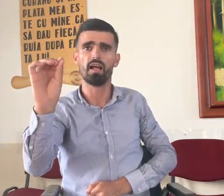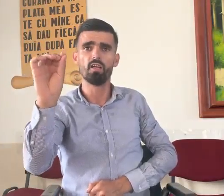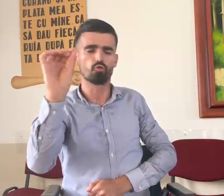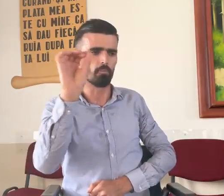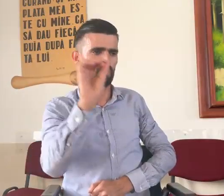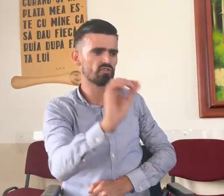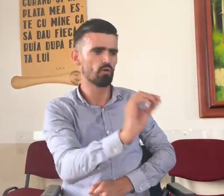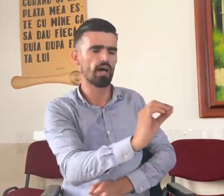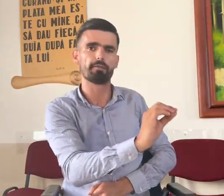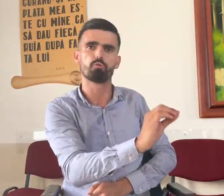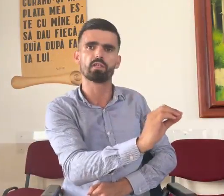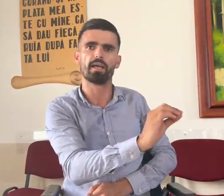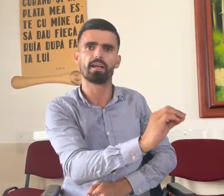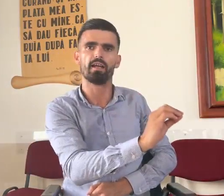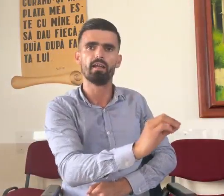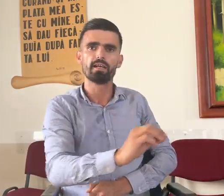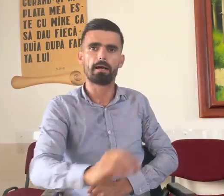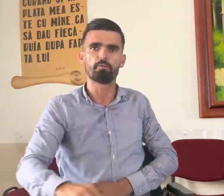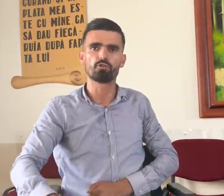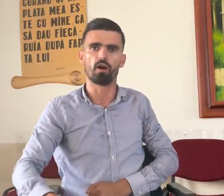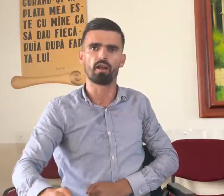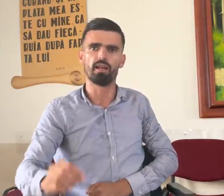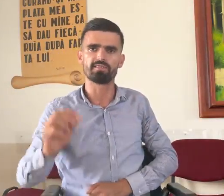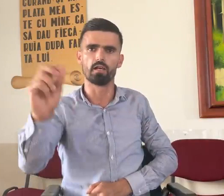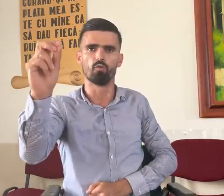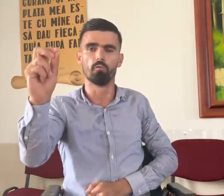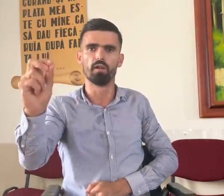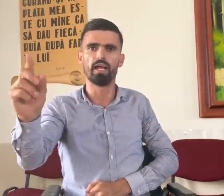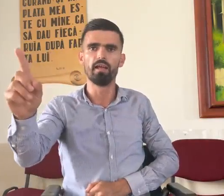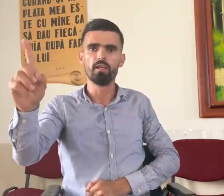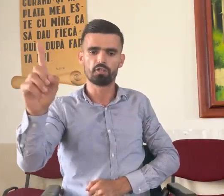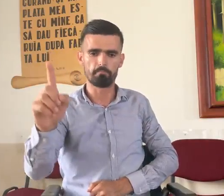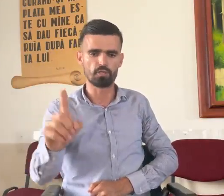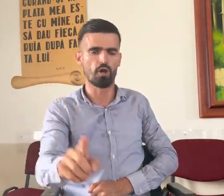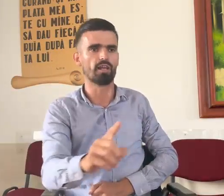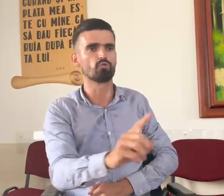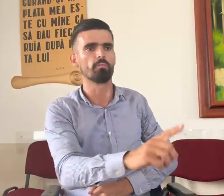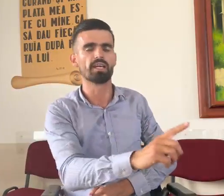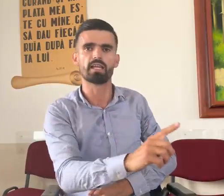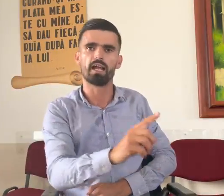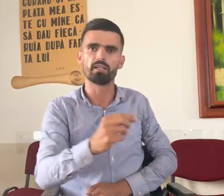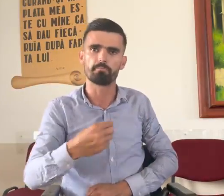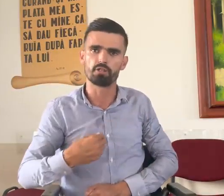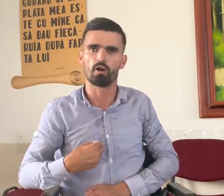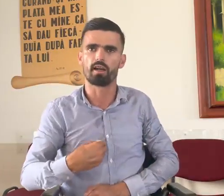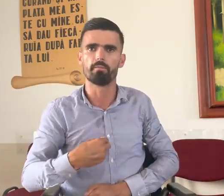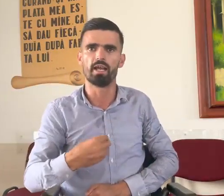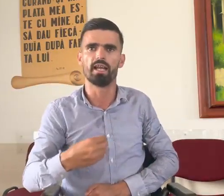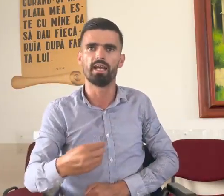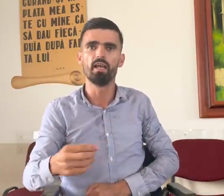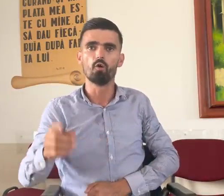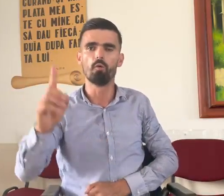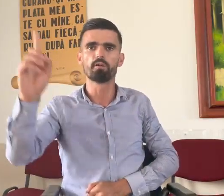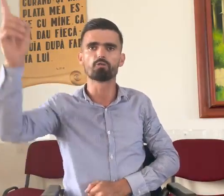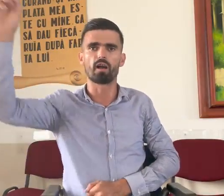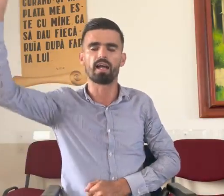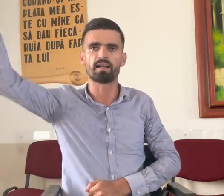Dumnezeu are putere ca picioarele să umblă și picioarele dumneatale și picioarele mele umblă doar la